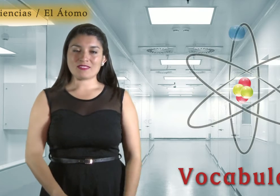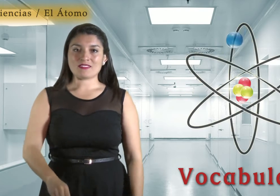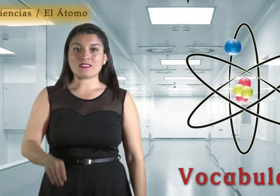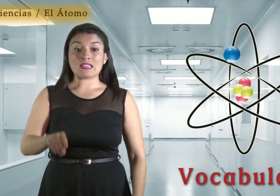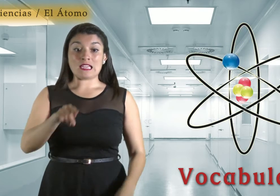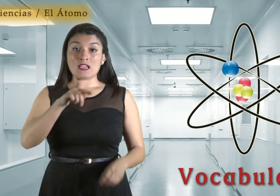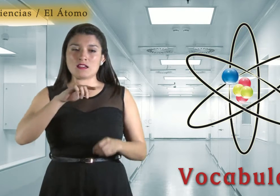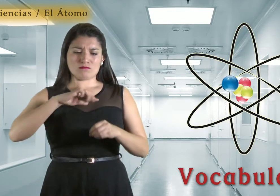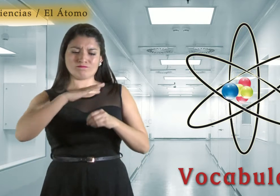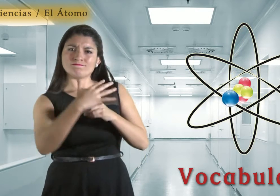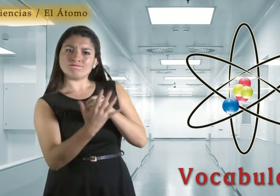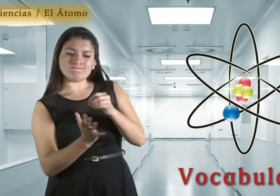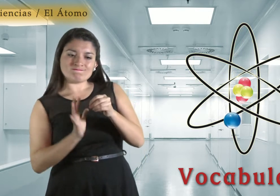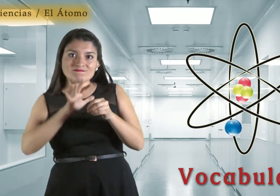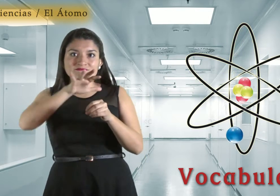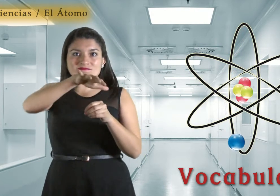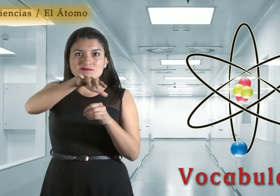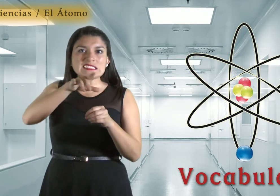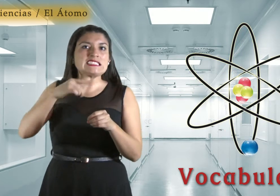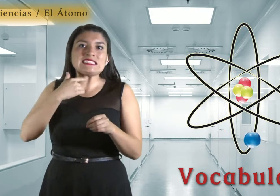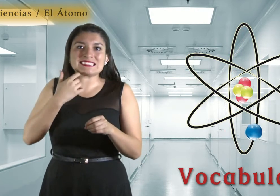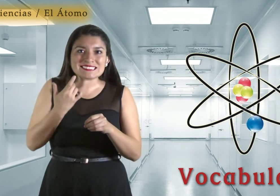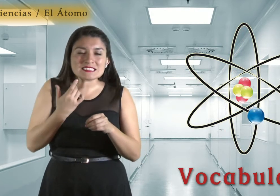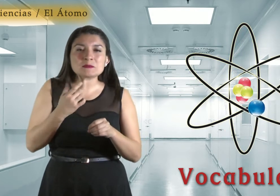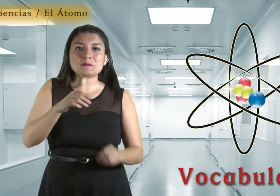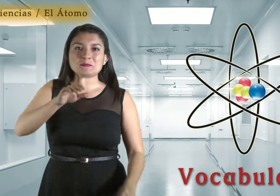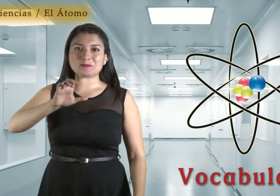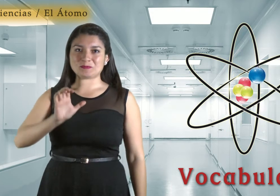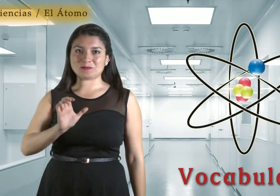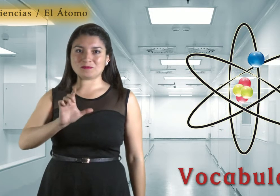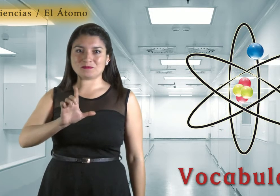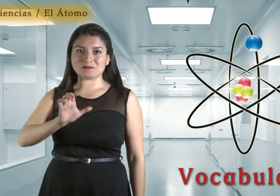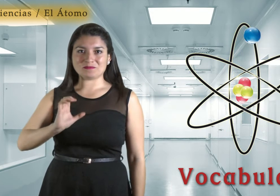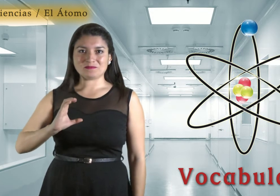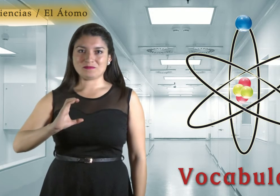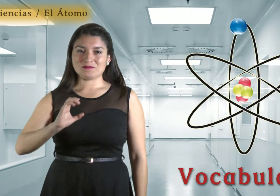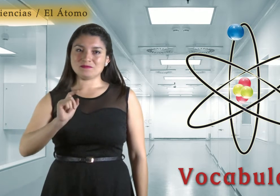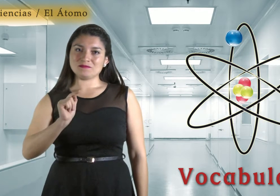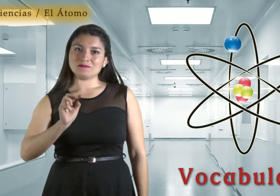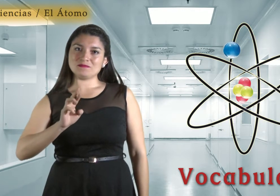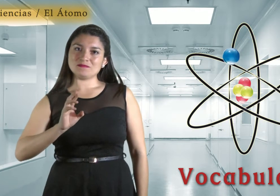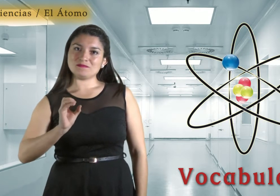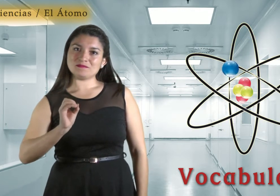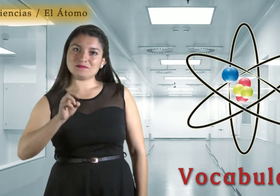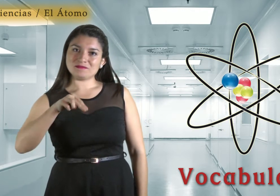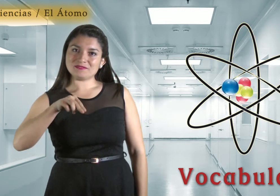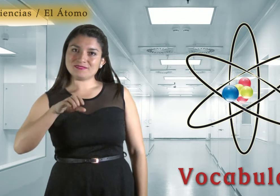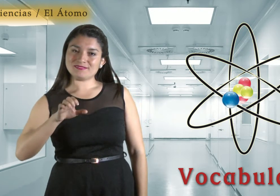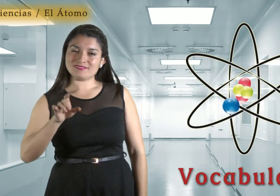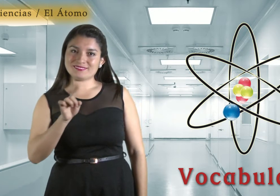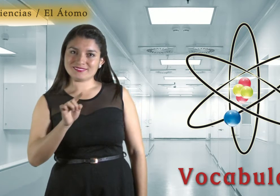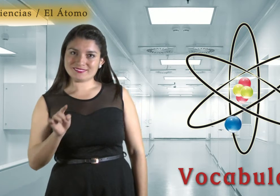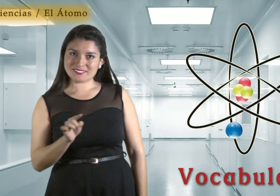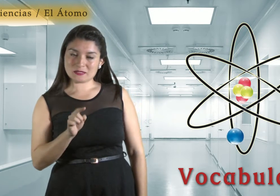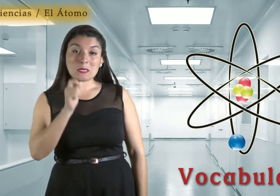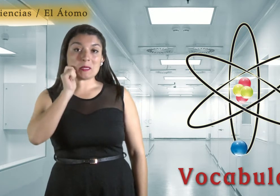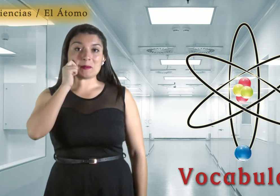A su alrededor se encuentran los electrones girando en orbitales que forman una nube electrónica.